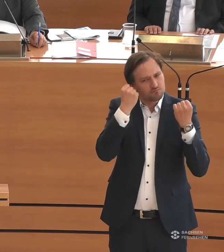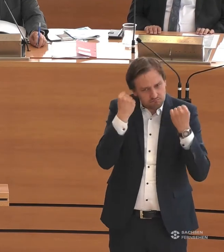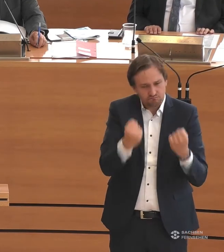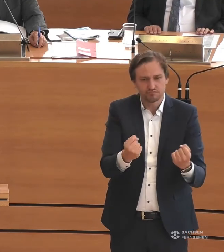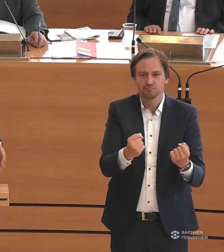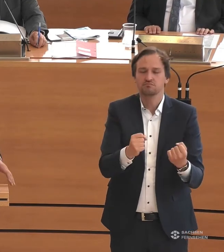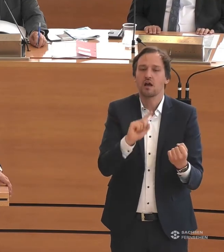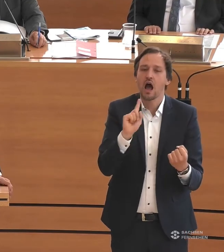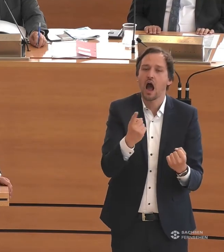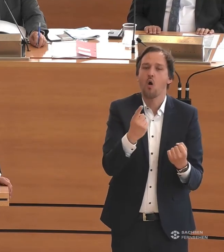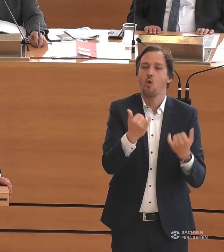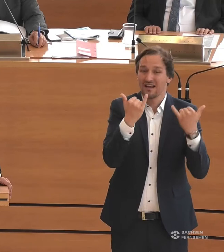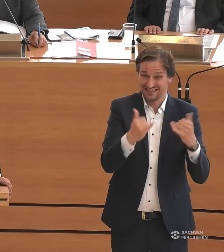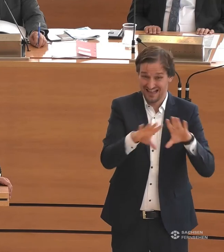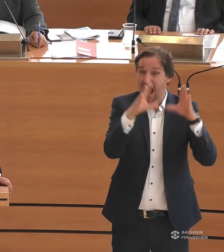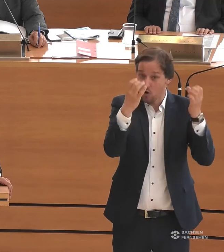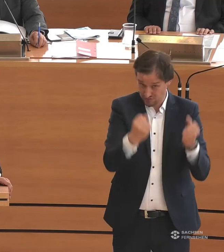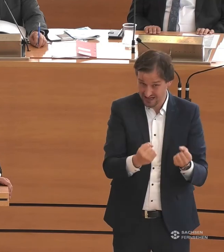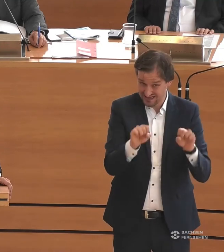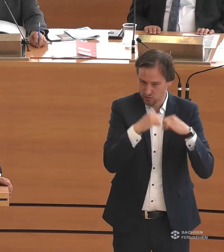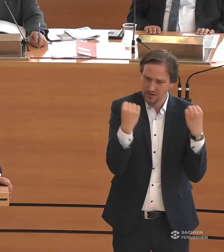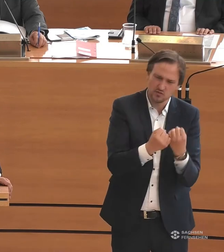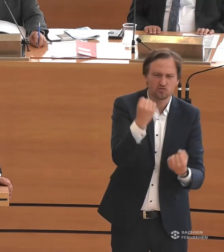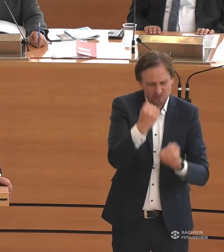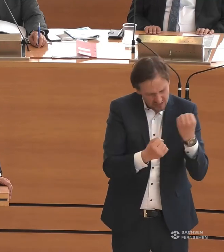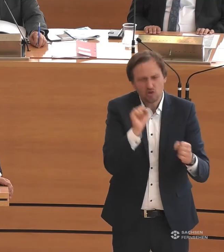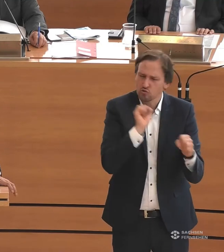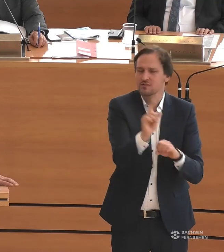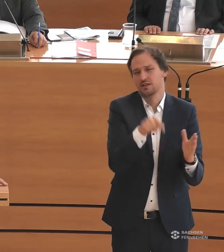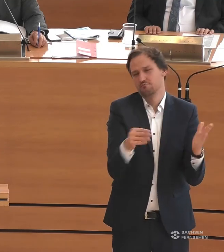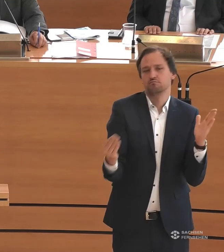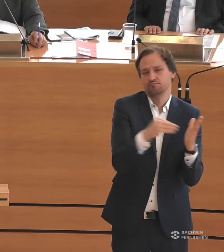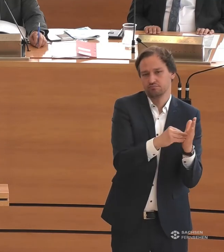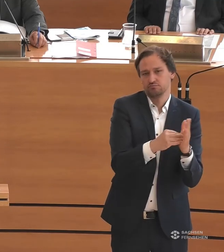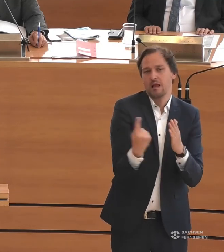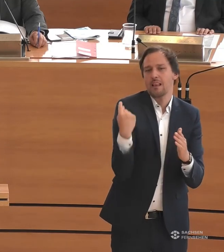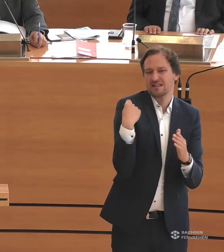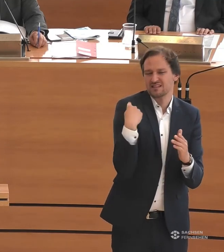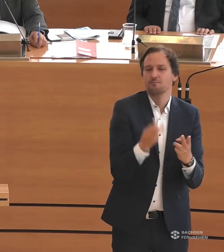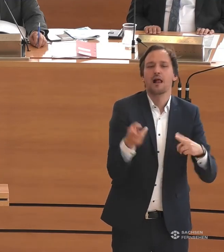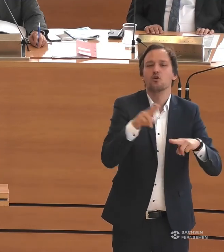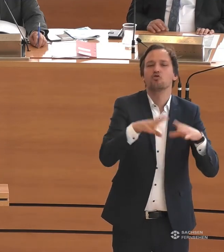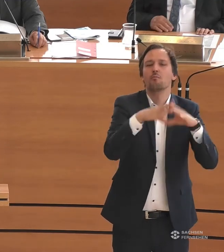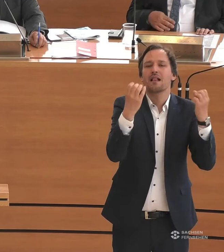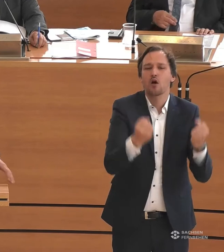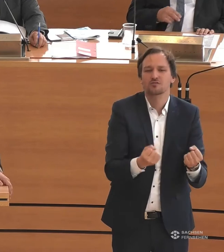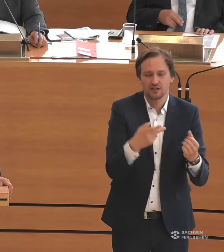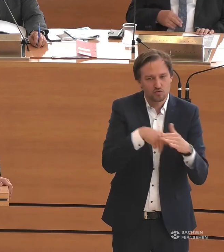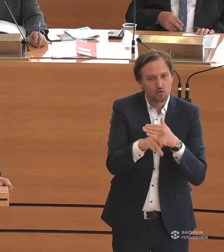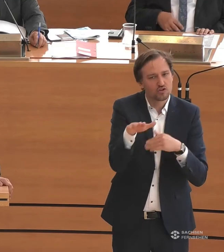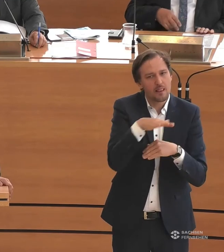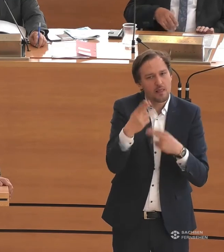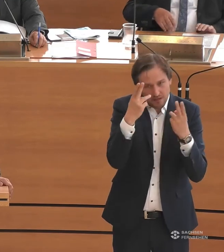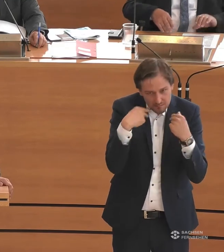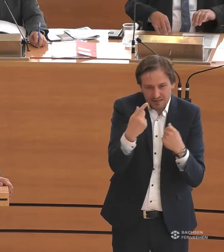in Zeiten schwieriger Haushaltslage weiter vorangehen. Ich glaube, wir haben mit dem letzten Doppelhaushalt durch die Erhöhung des Landesblindengeldes und der